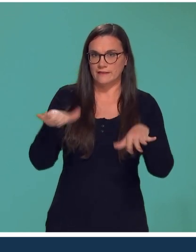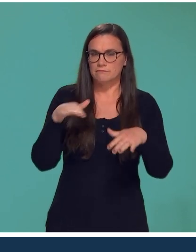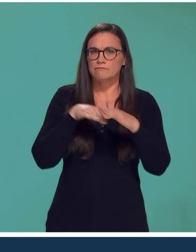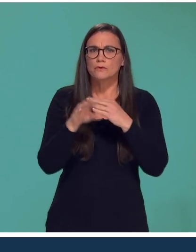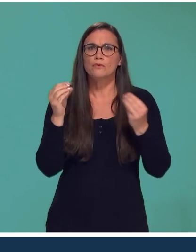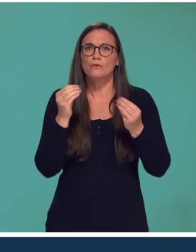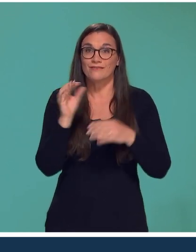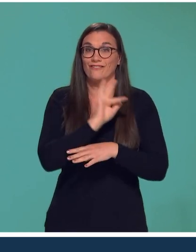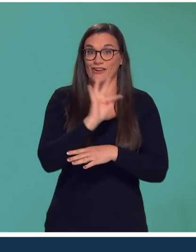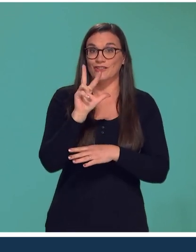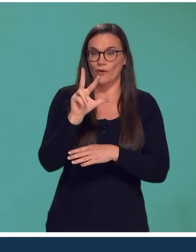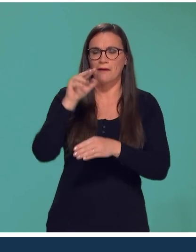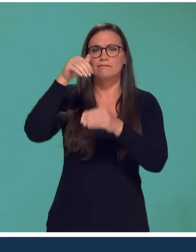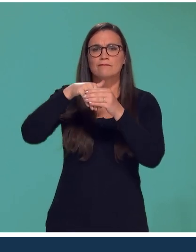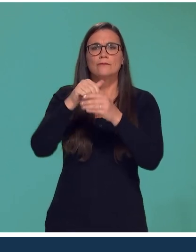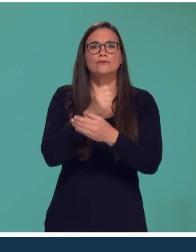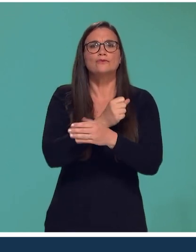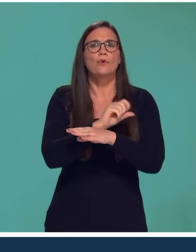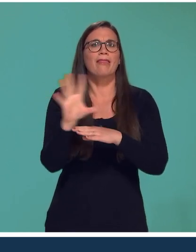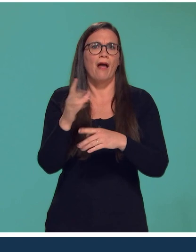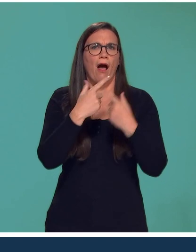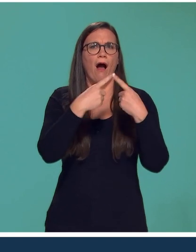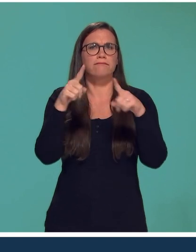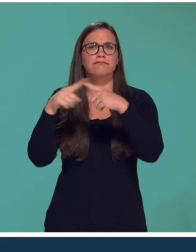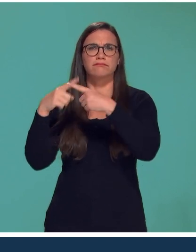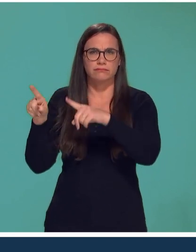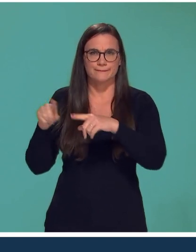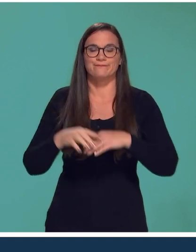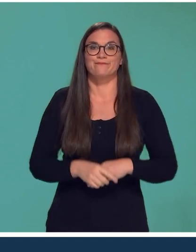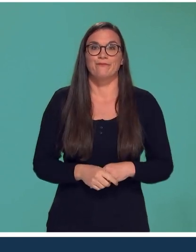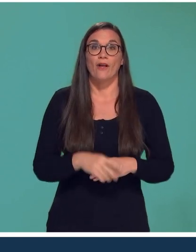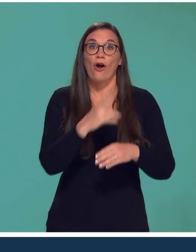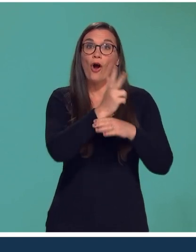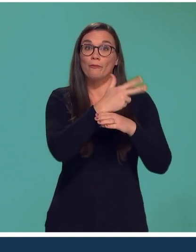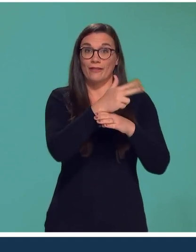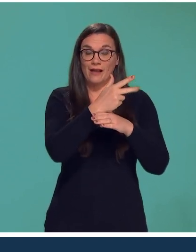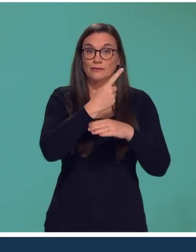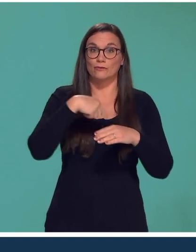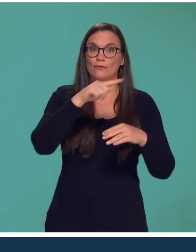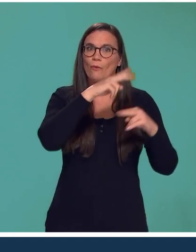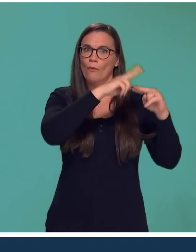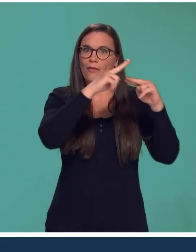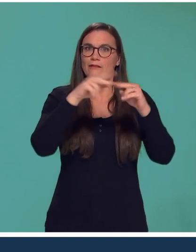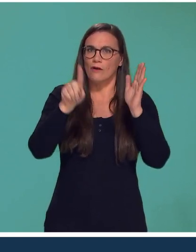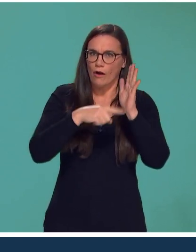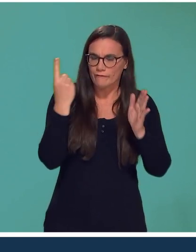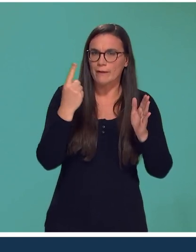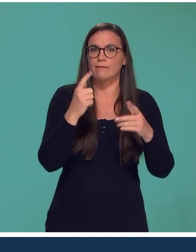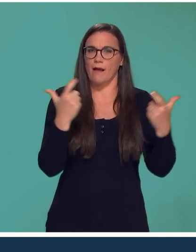récemment diffusés dans les différents journaux de France 3. Nous les avons remontées et adaptées en langue des signes pour les rendre